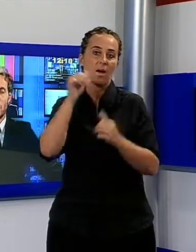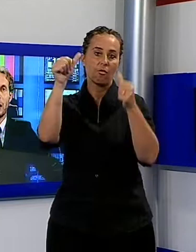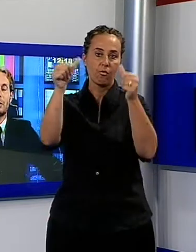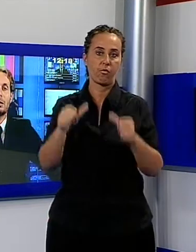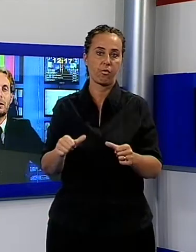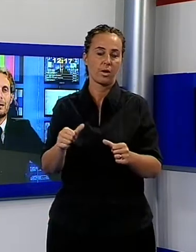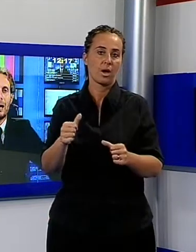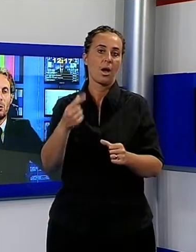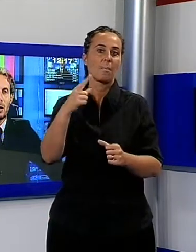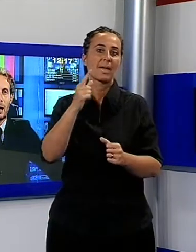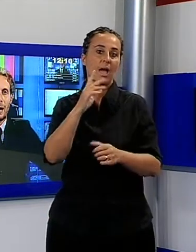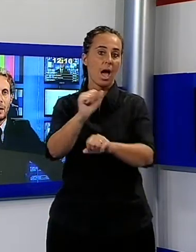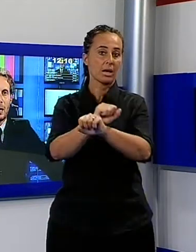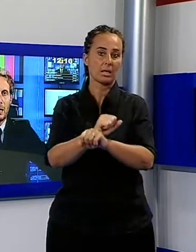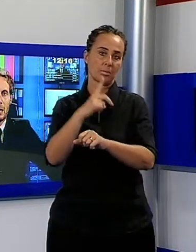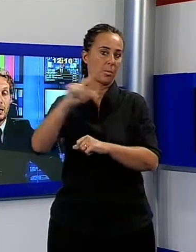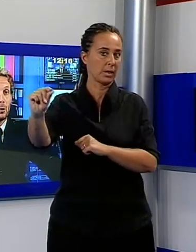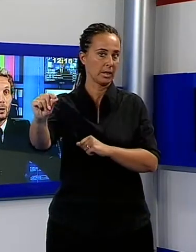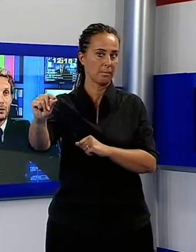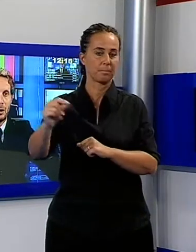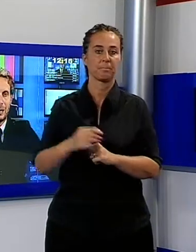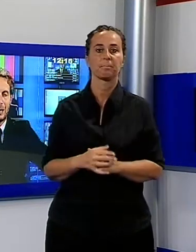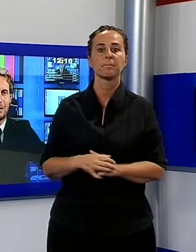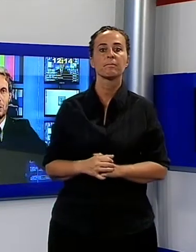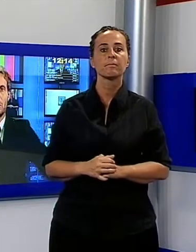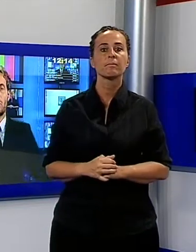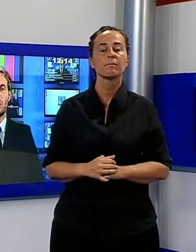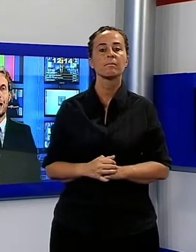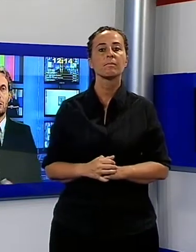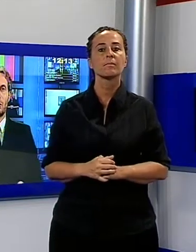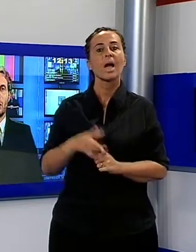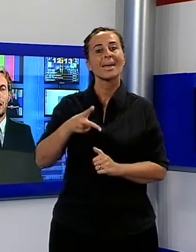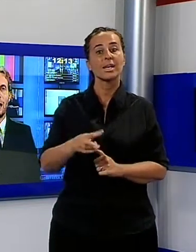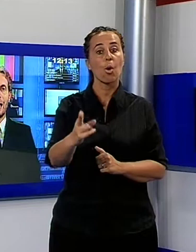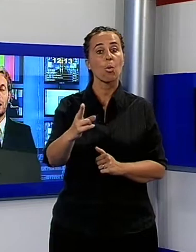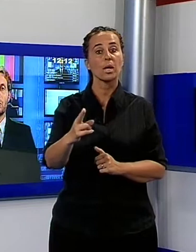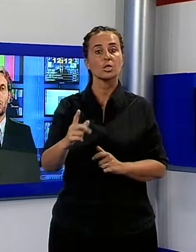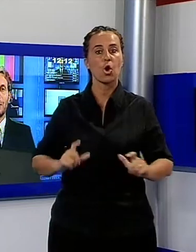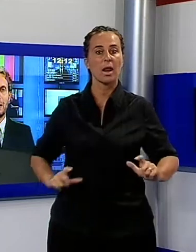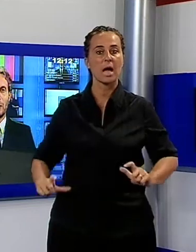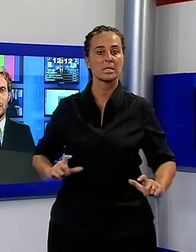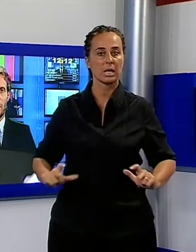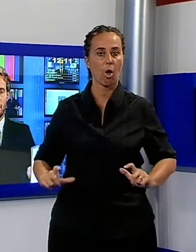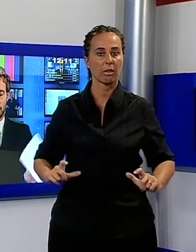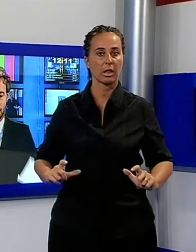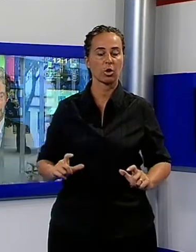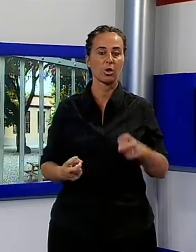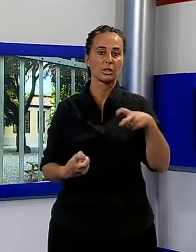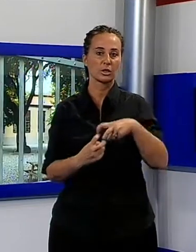notizie a Lucca, l'inaugurazione dell'asilo Nidolo Scoiattolo che era chiuso ormai da un anno. Era la